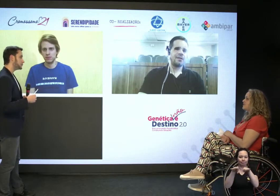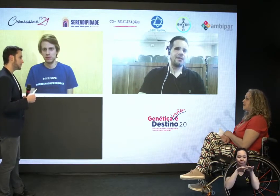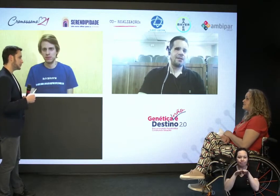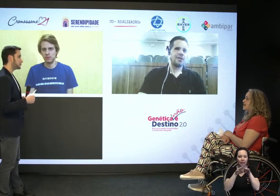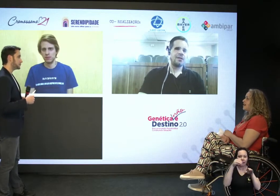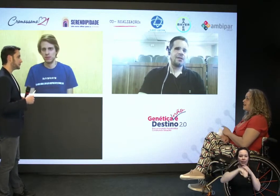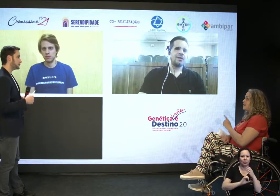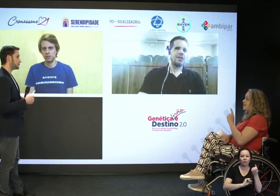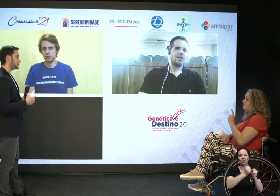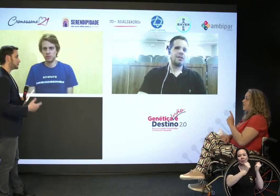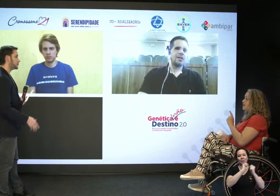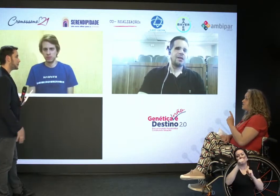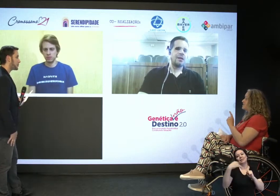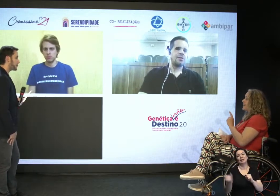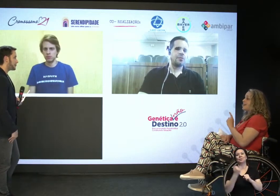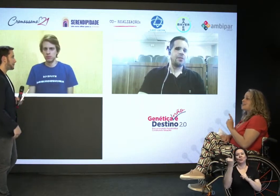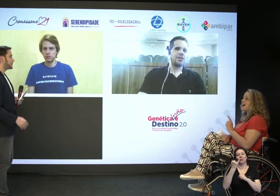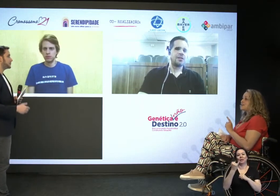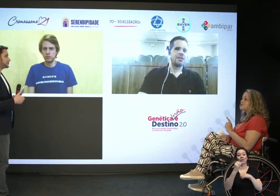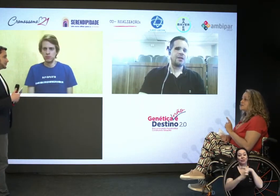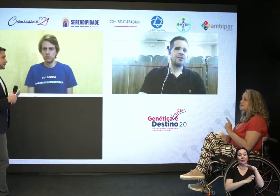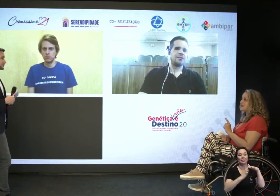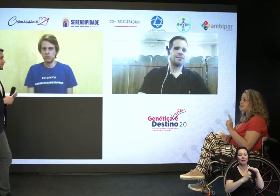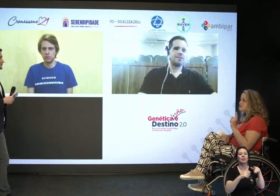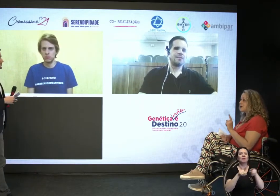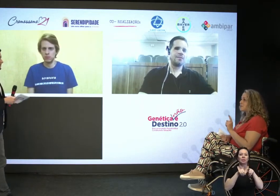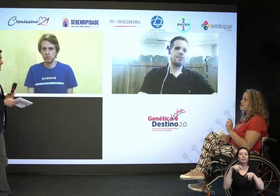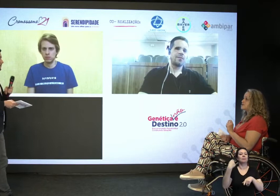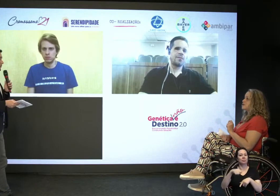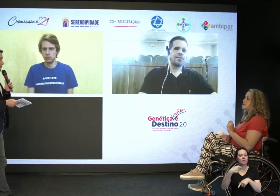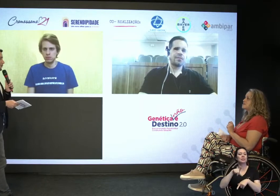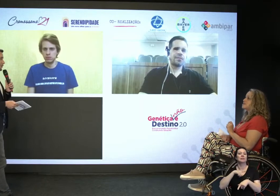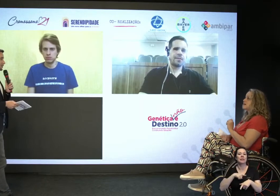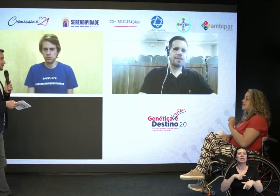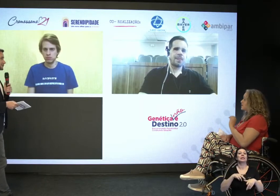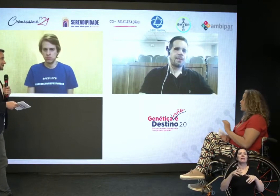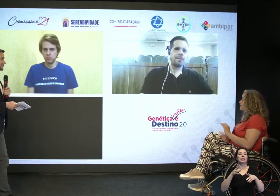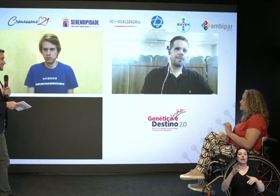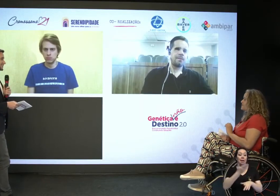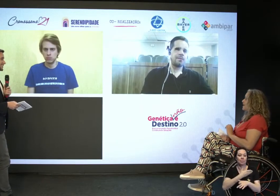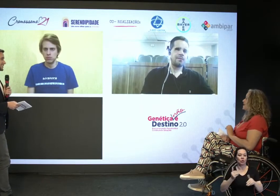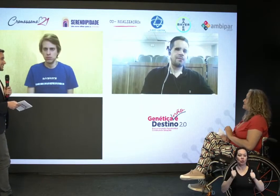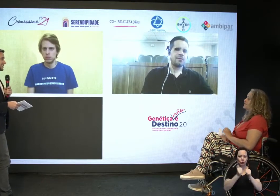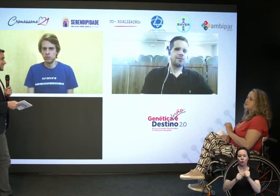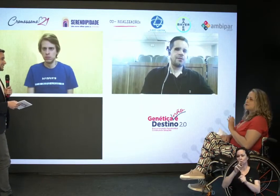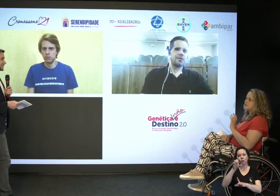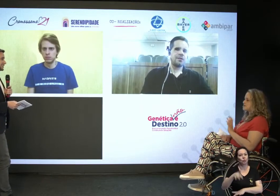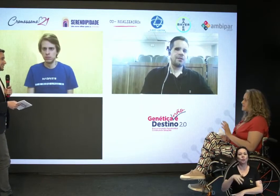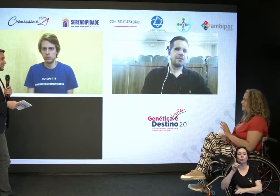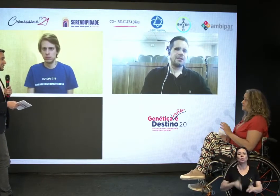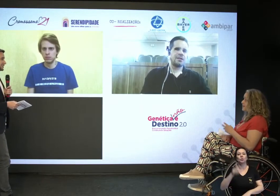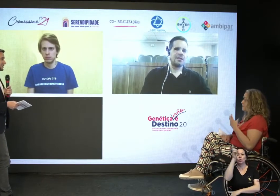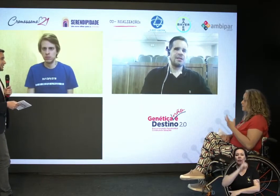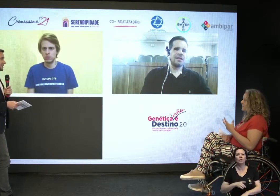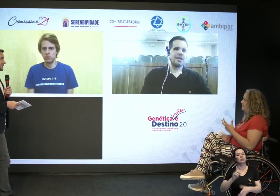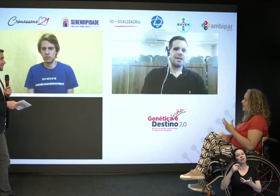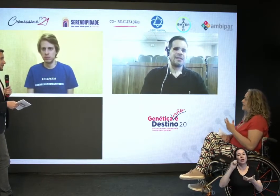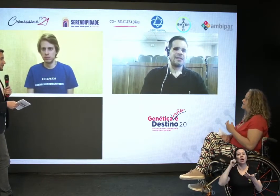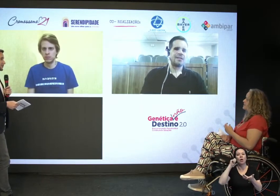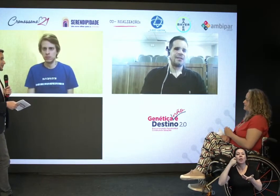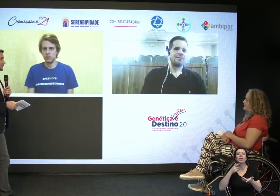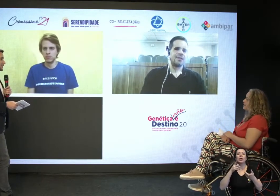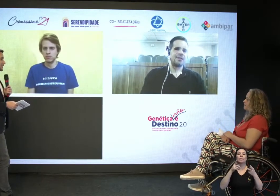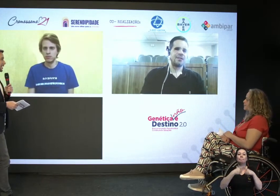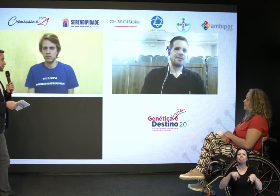faz toda a diferença. E ele pode ter aliados também, não só pessoas com deficiência, não só pessoas negras. E é bom que